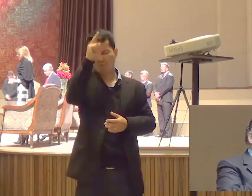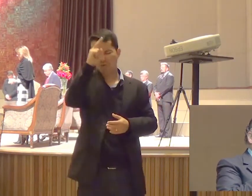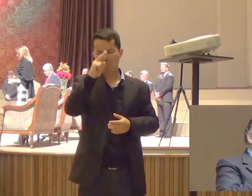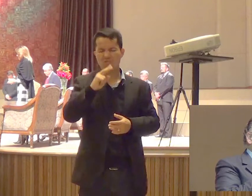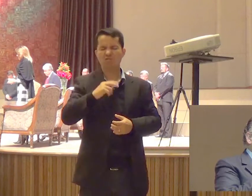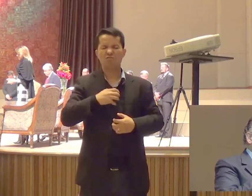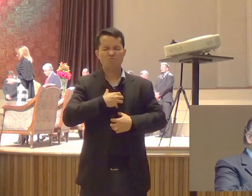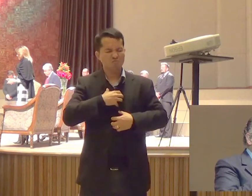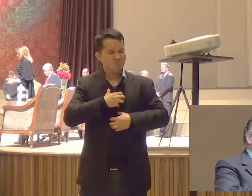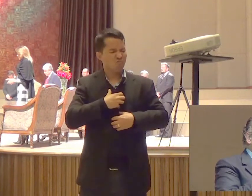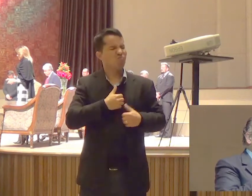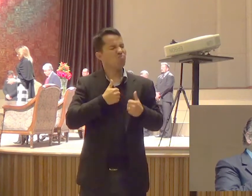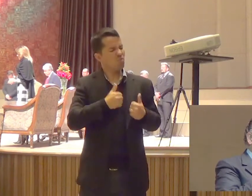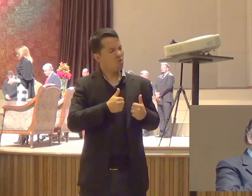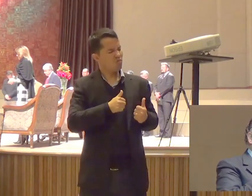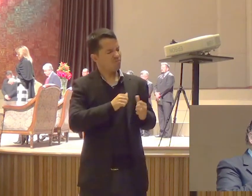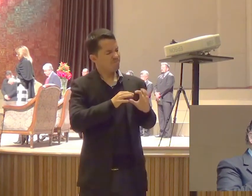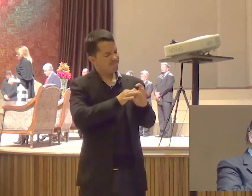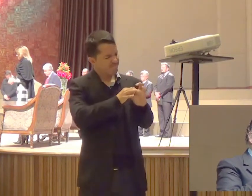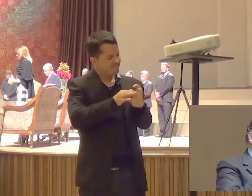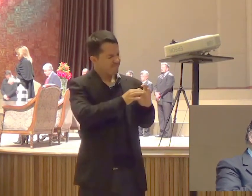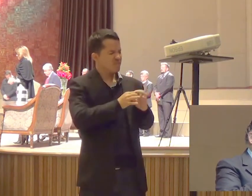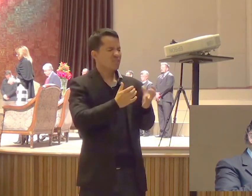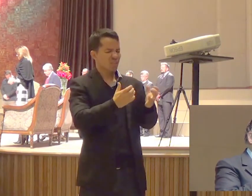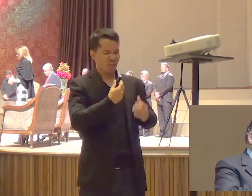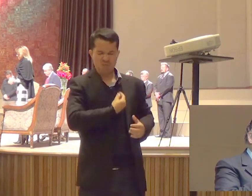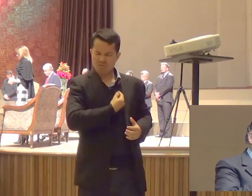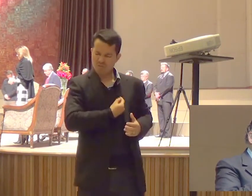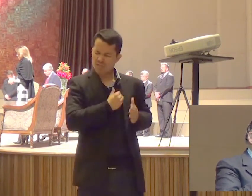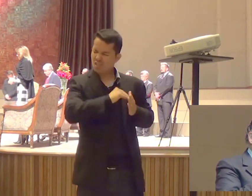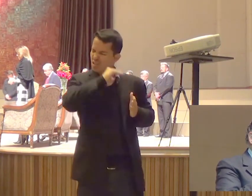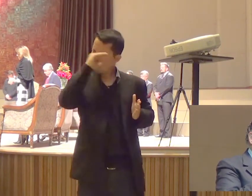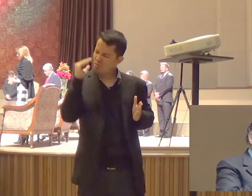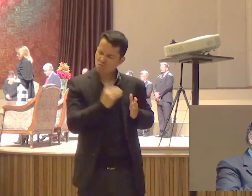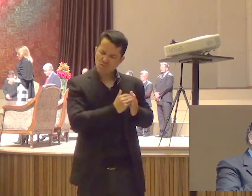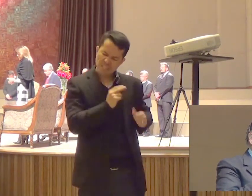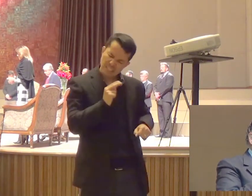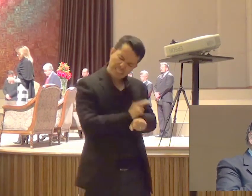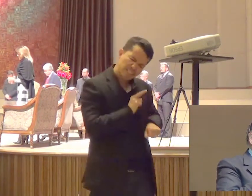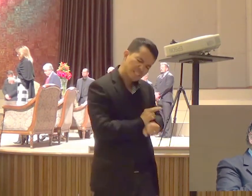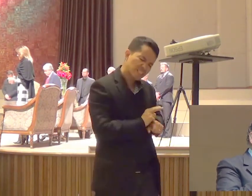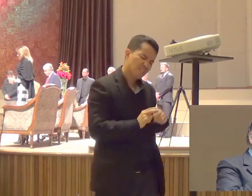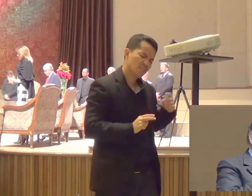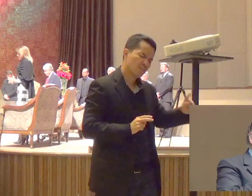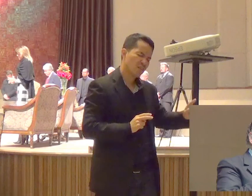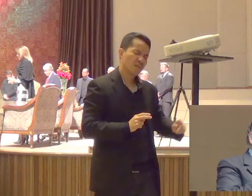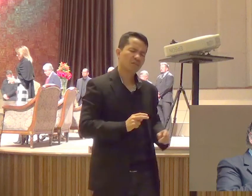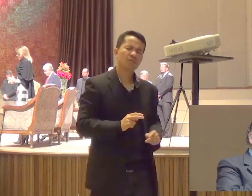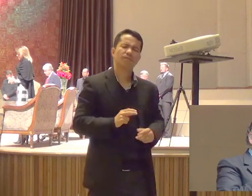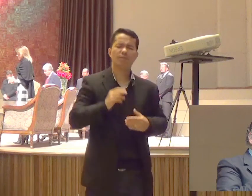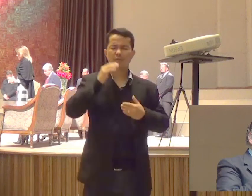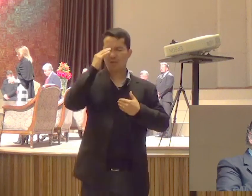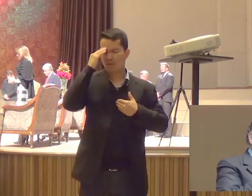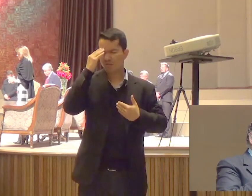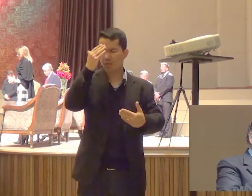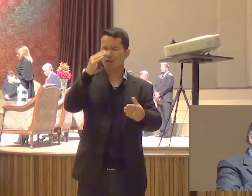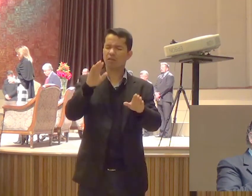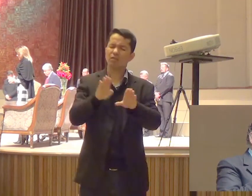E cuidar Dela O resto Da minha Vida E o resto Da vida Dela Obrigado Senhor Pelos Homens Do